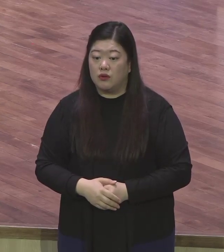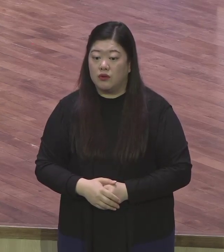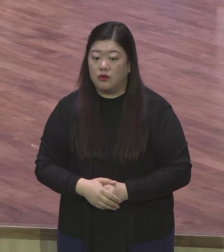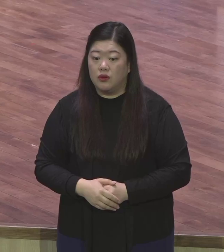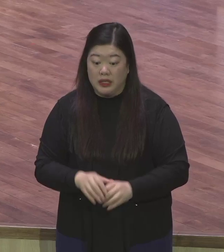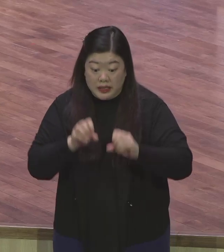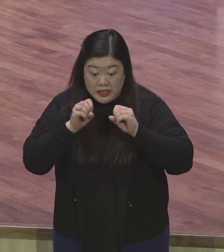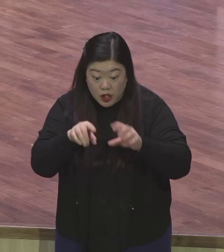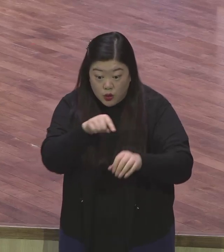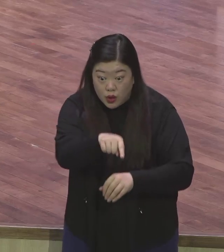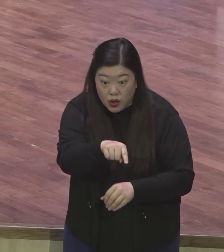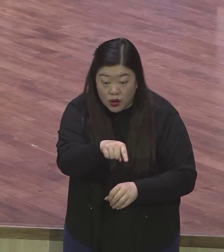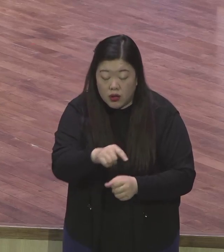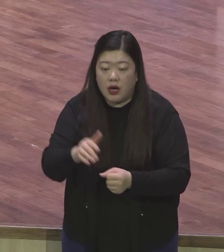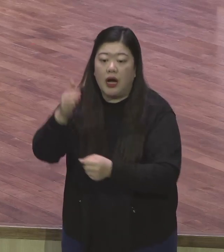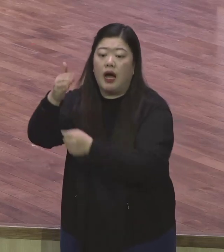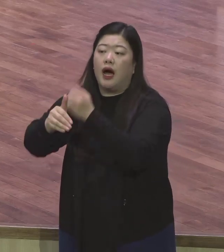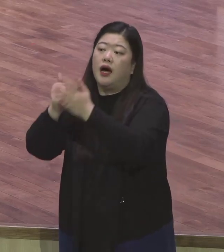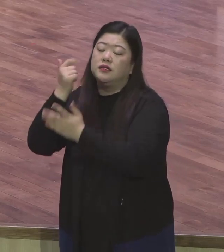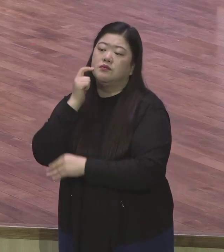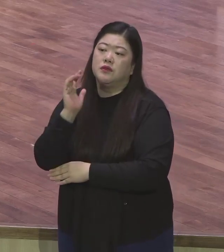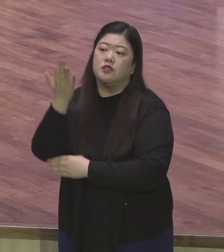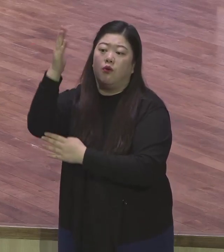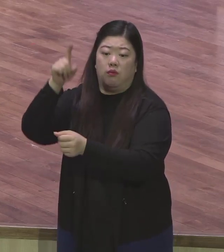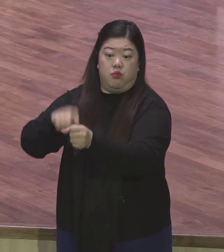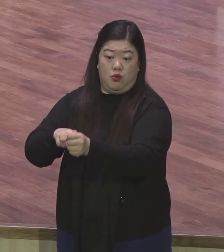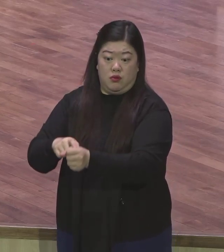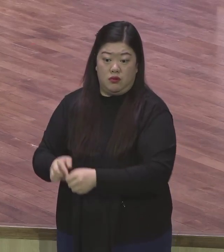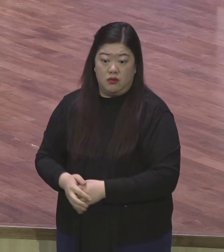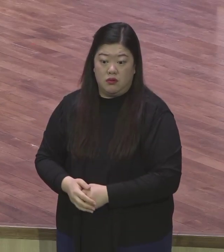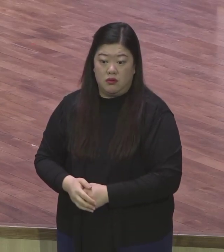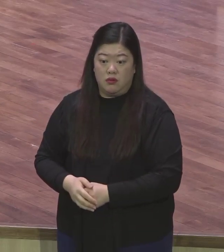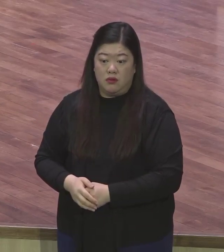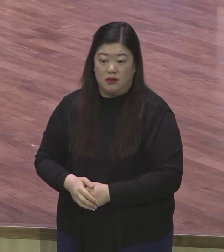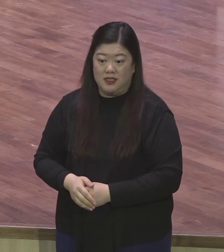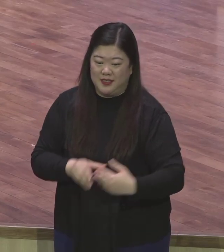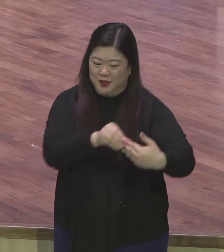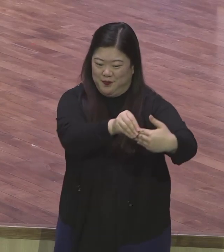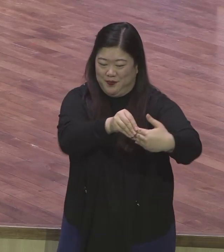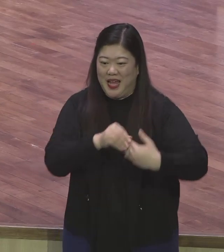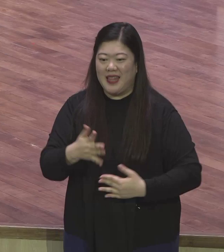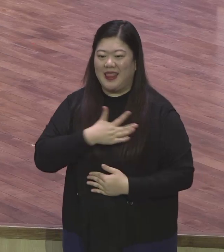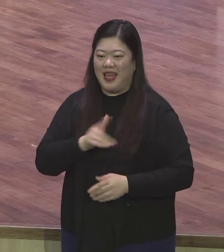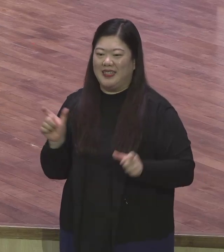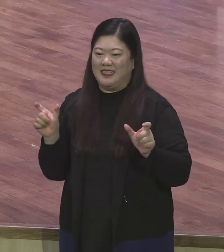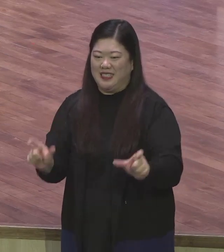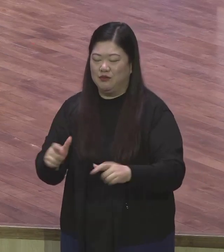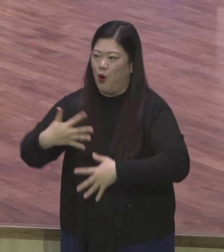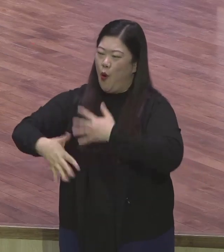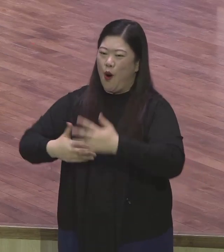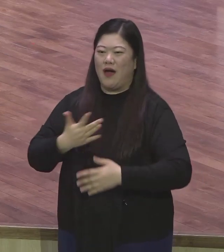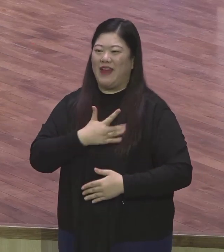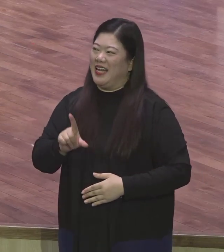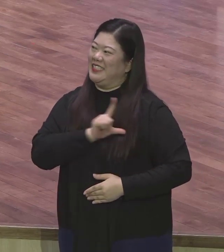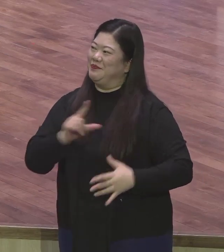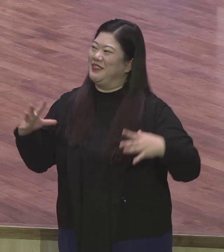하나님께 영광을 돌리는 것입니다 그 영혼이 내 노하가 내가 무슨 상관이 있어요 아 교회 부흥되는 거 내가 무슨 상관이 있냐고